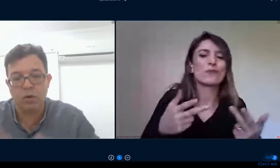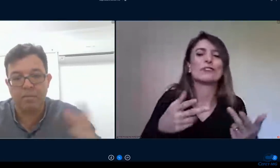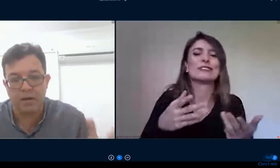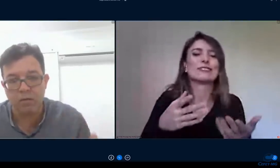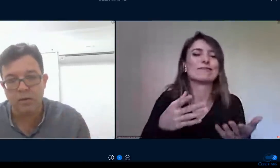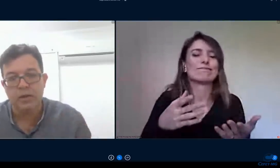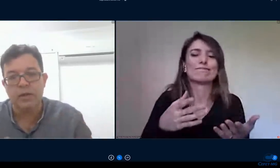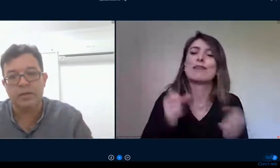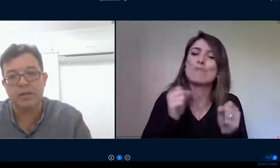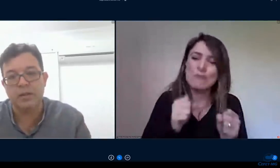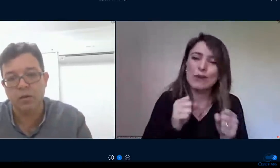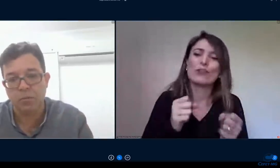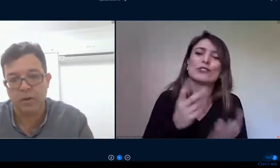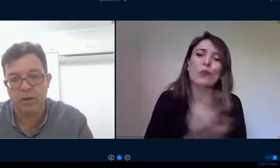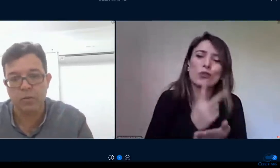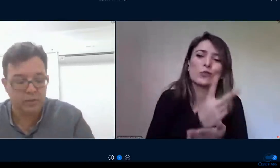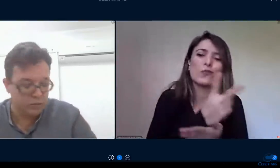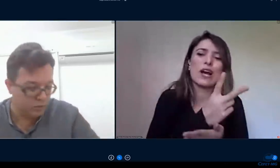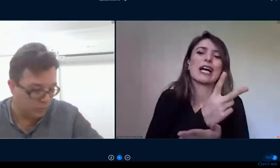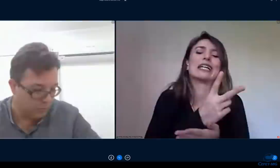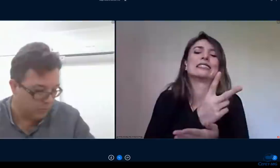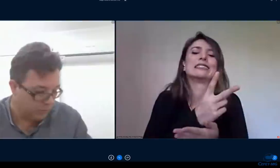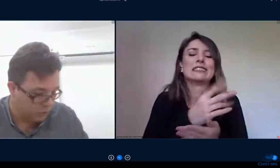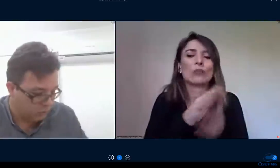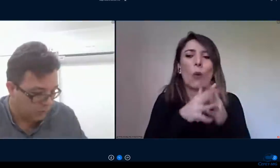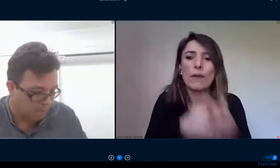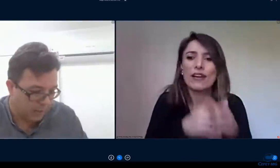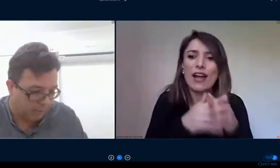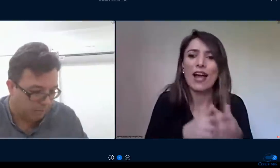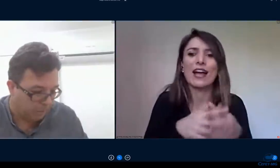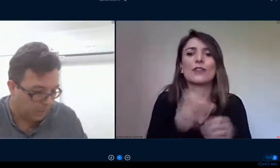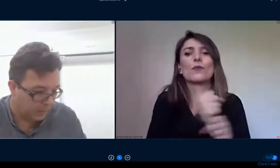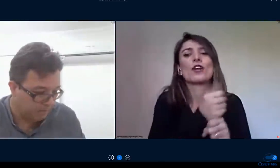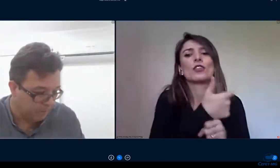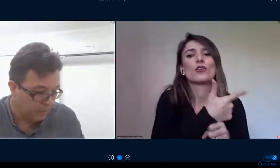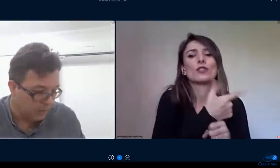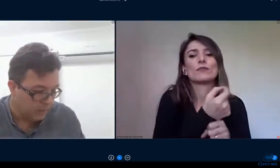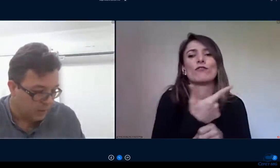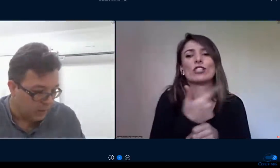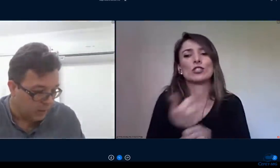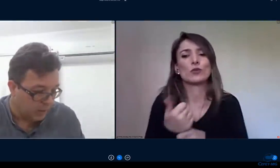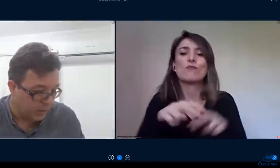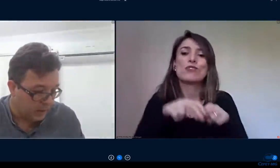global tentando incorporar o ano de 2021 também né